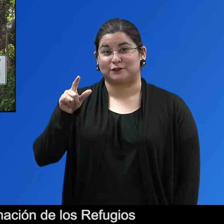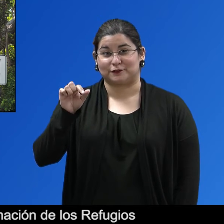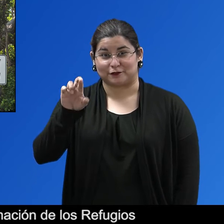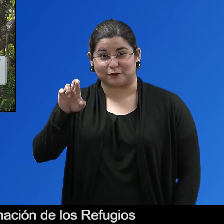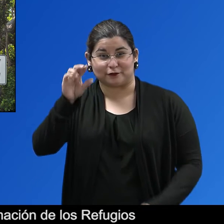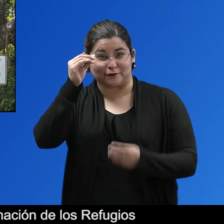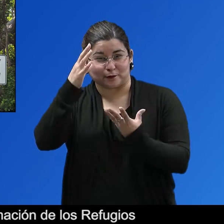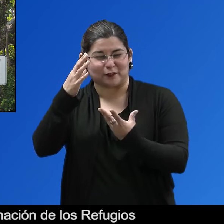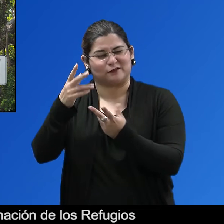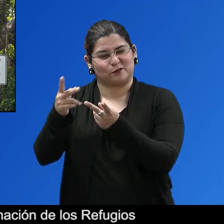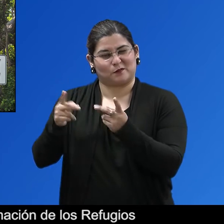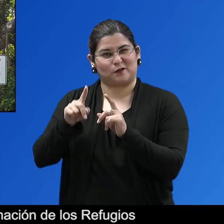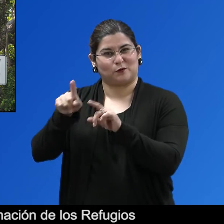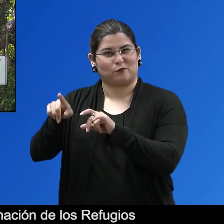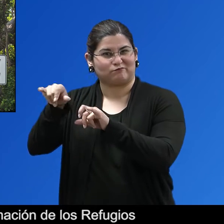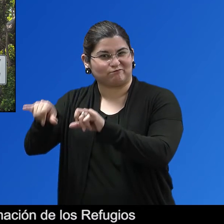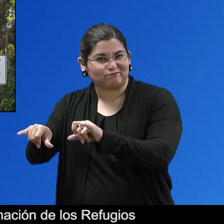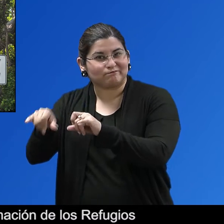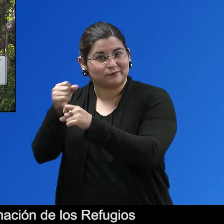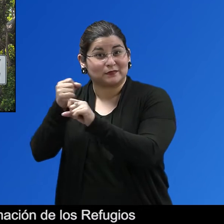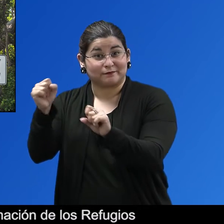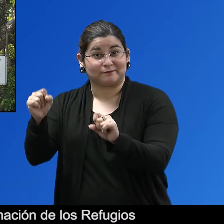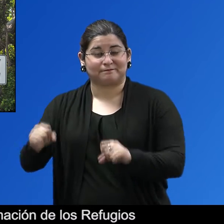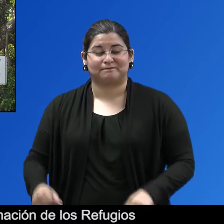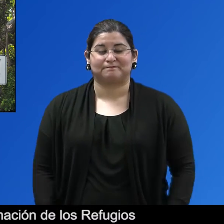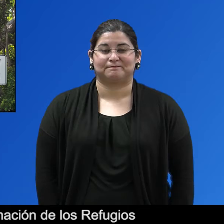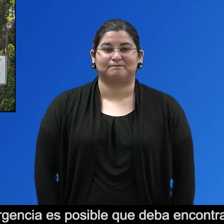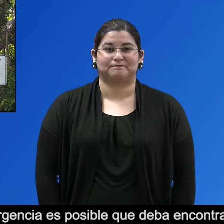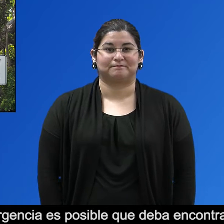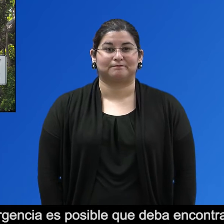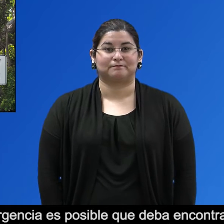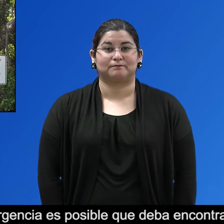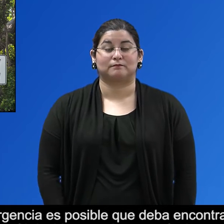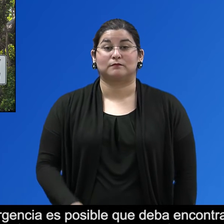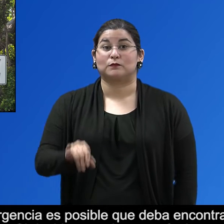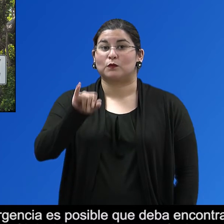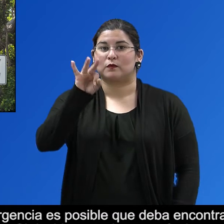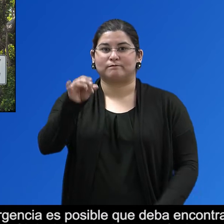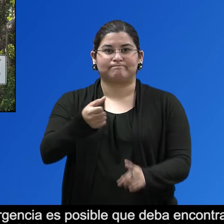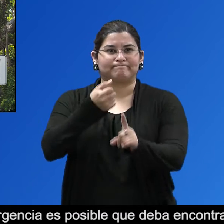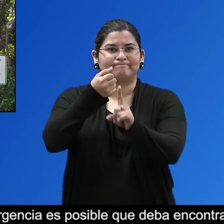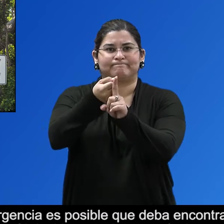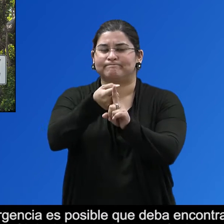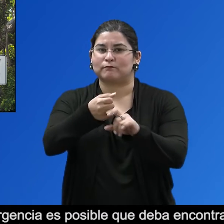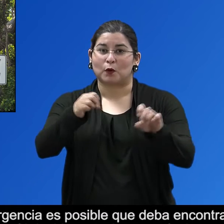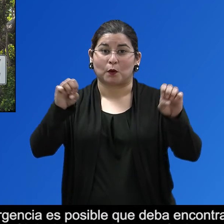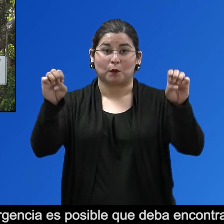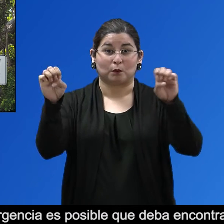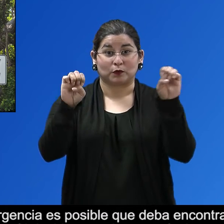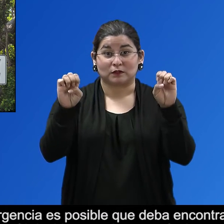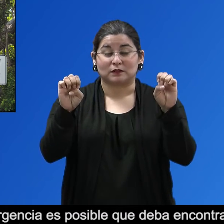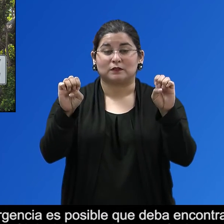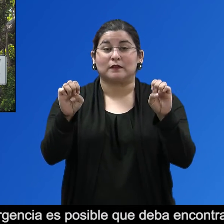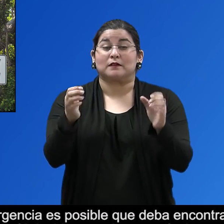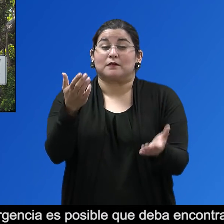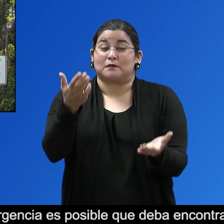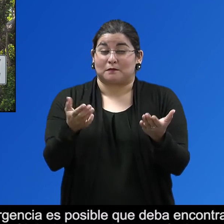Información de los refugios En una situación de emergencia, es posible que deba encontrar un